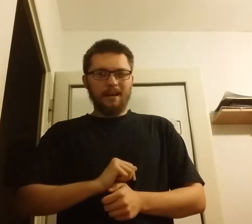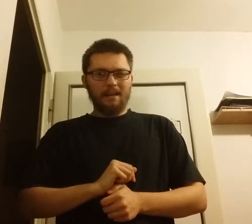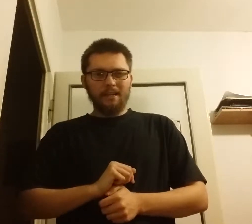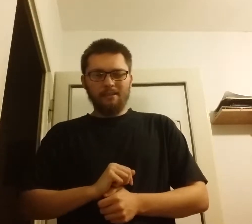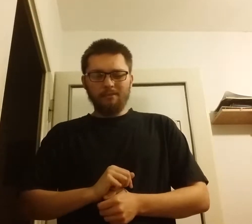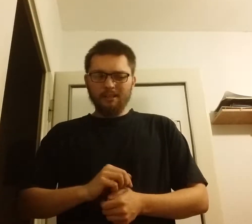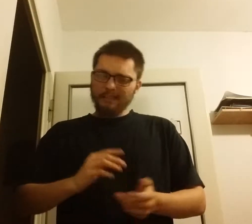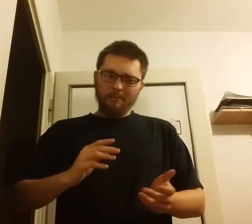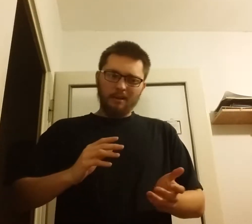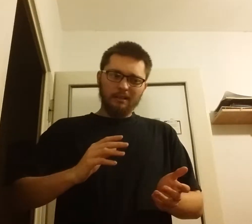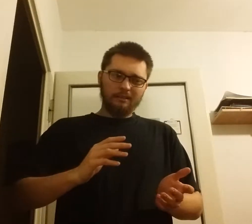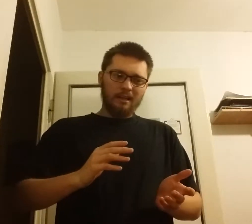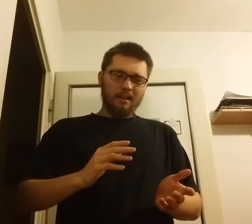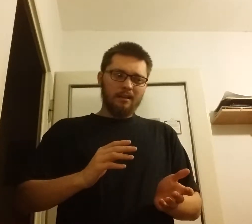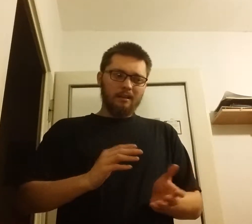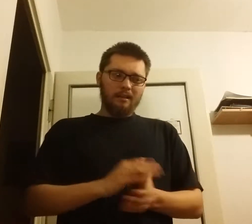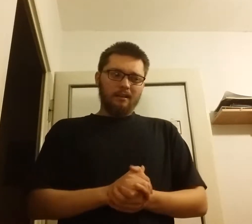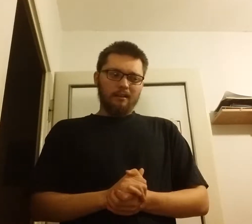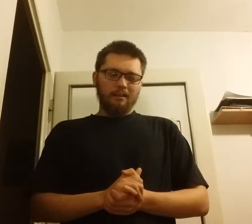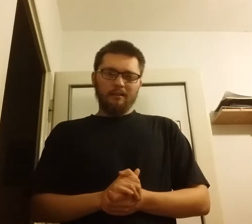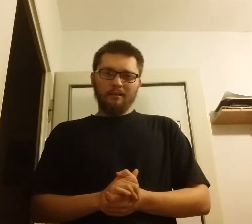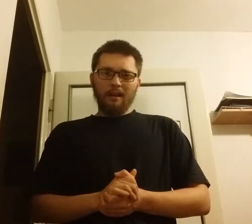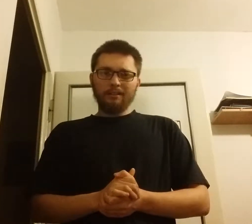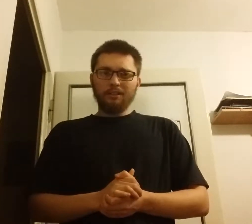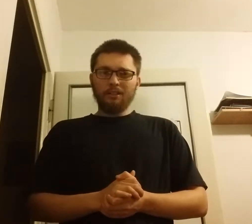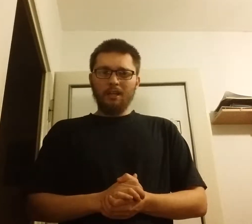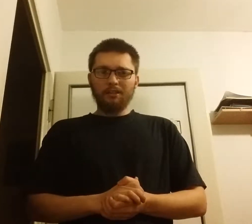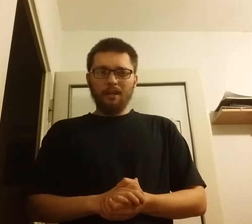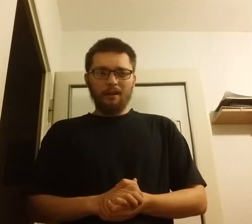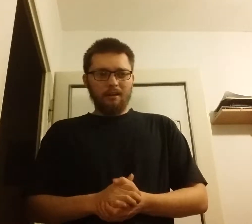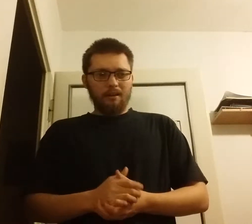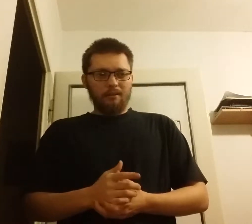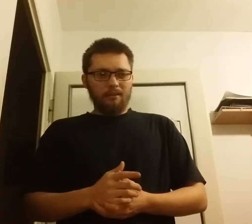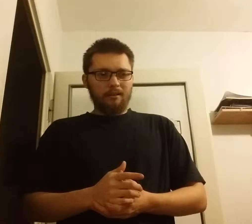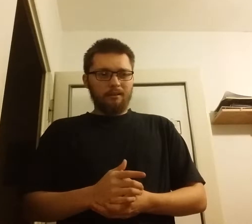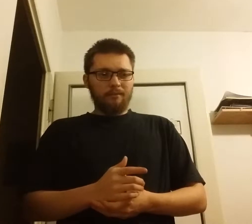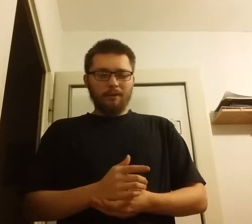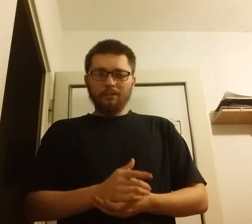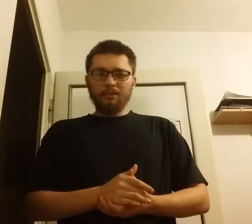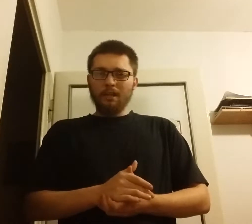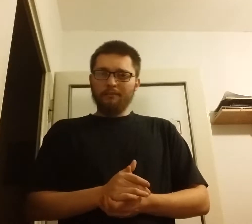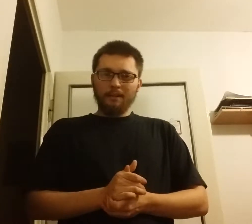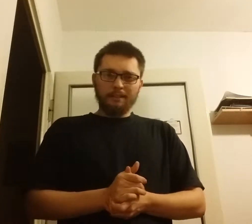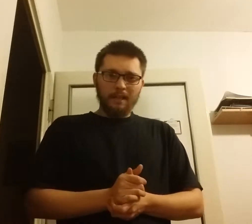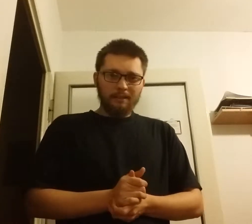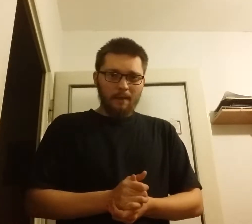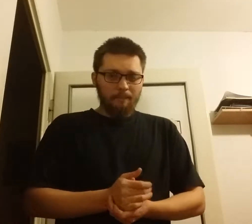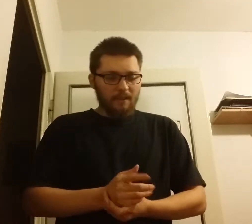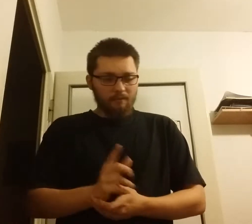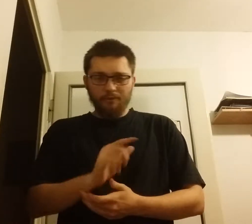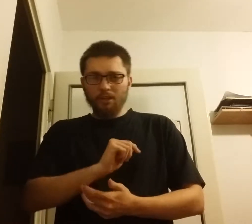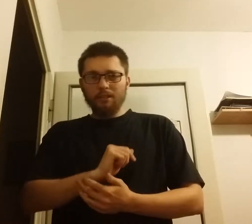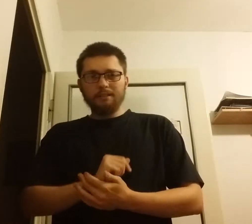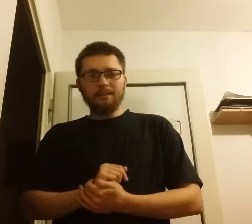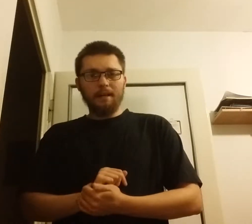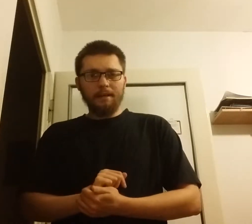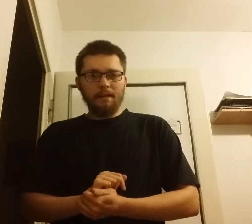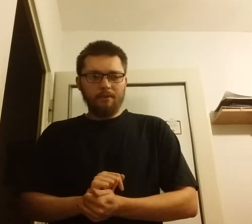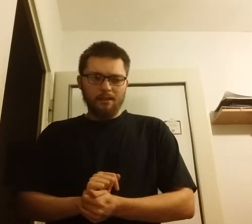Sarajewie, zamach na arcyksięcia Franciszka Ferdynanda w Sarajewie